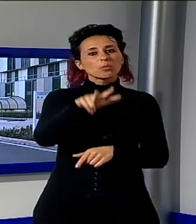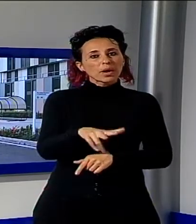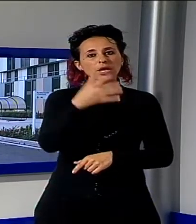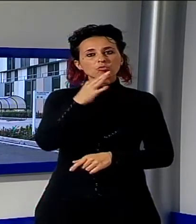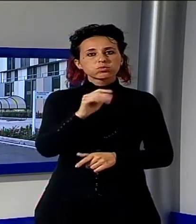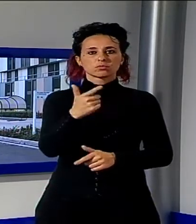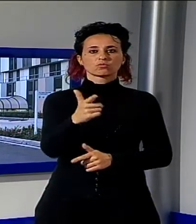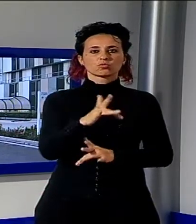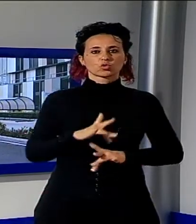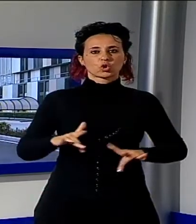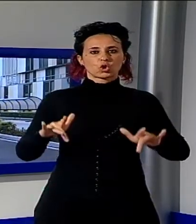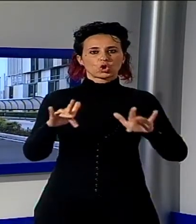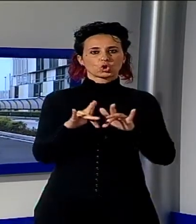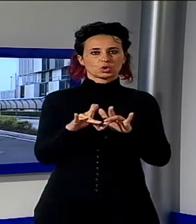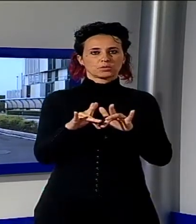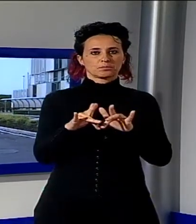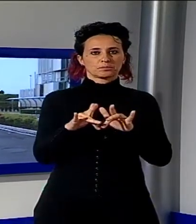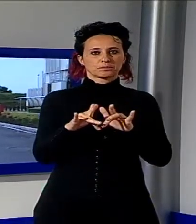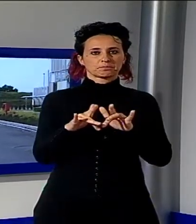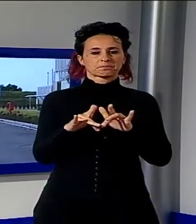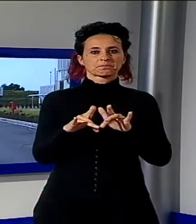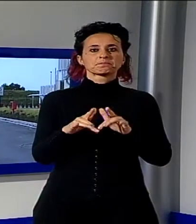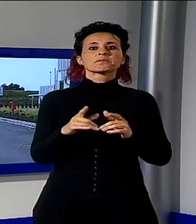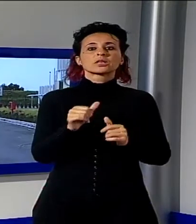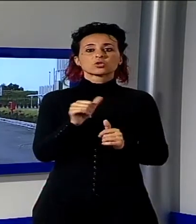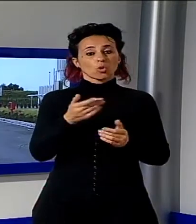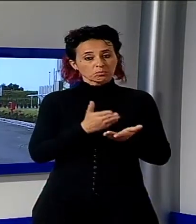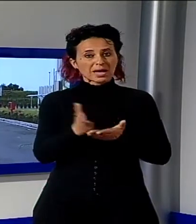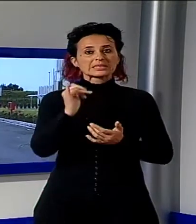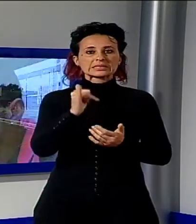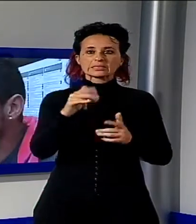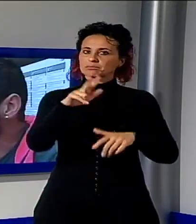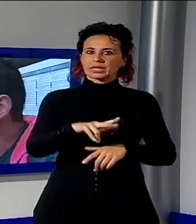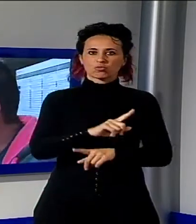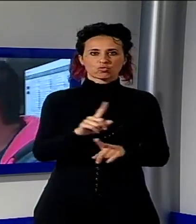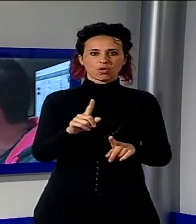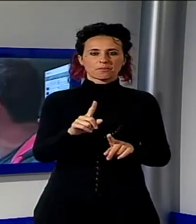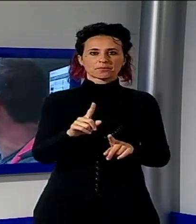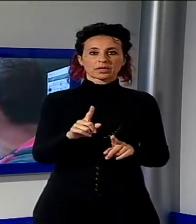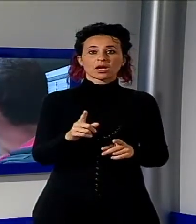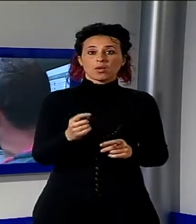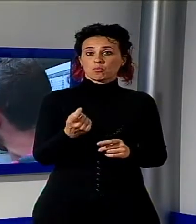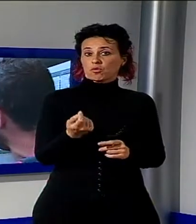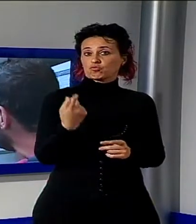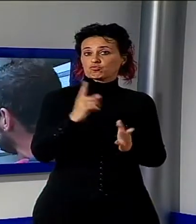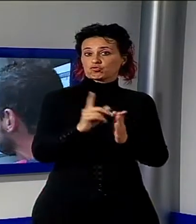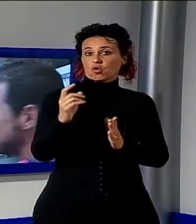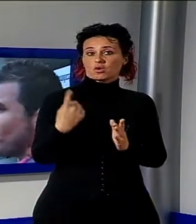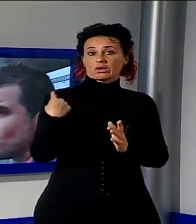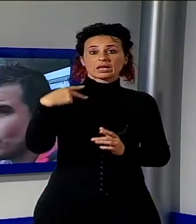maniera chiara che alla fine di questo percorso c'è anche un parcheggio per disabili, come qualche giorno fa aveva denunciato a Noi TV Nicola Guidotti,